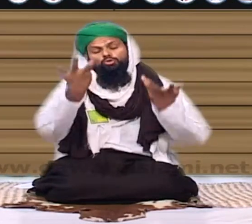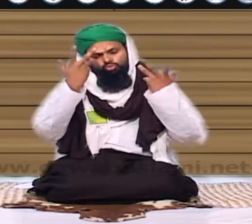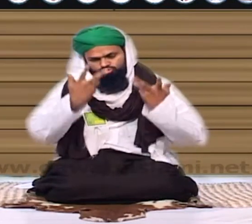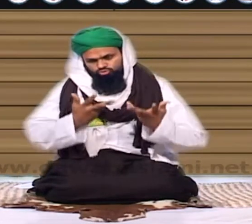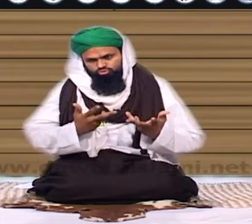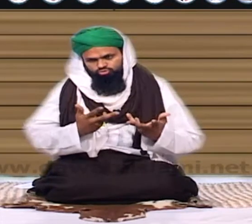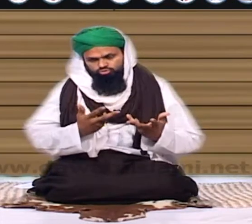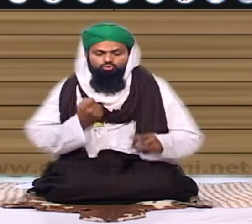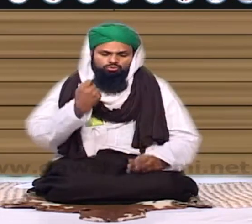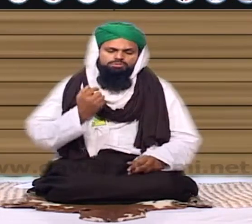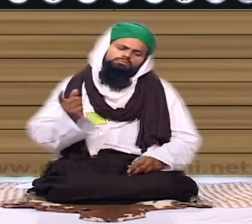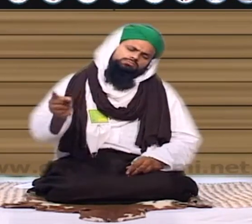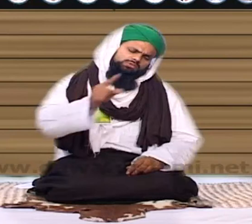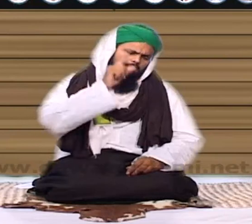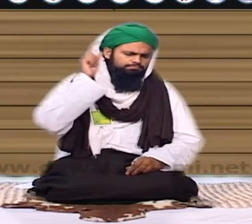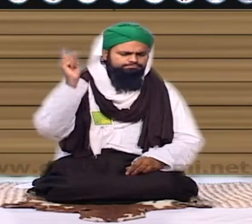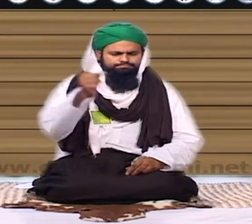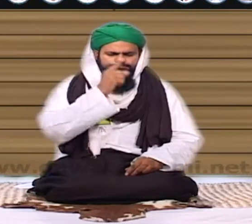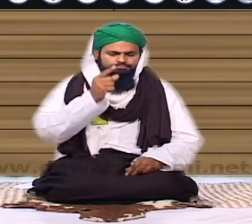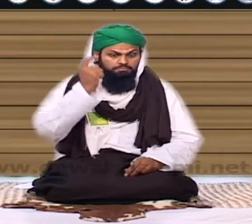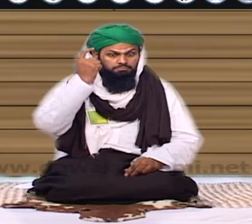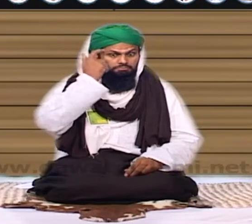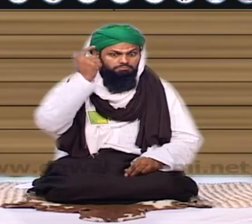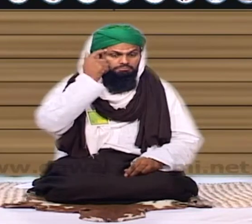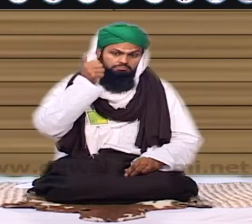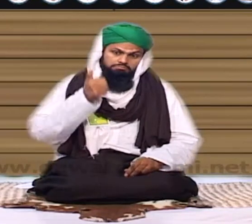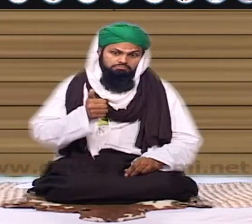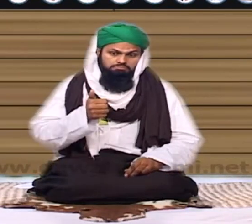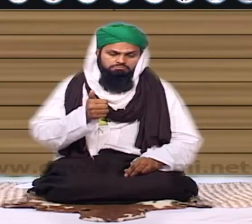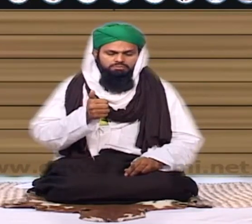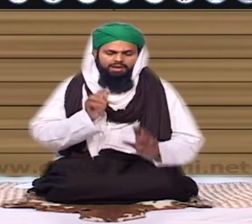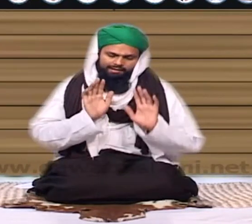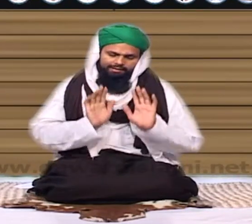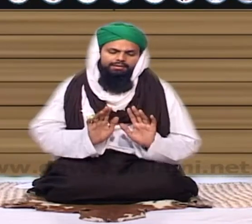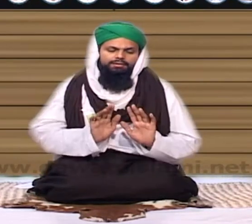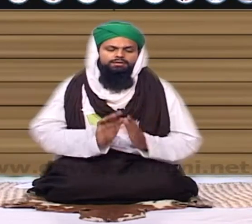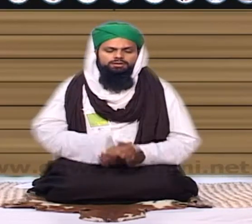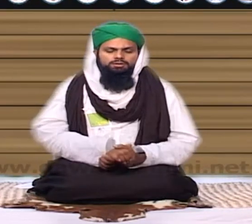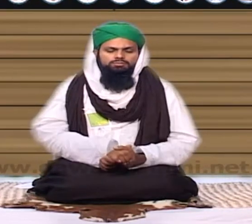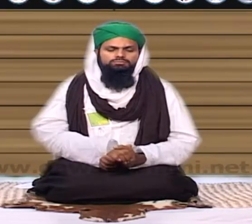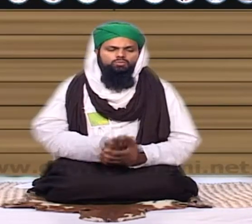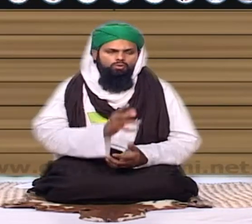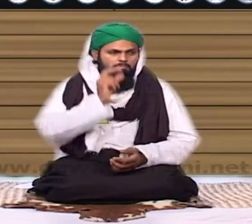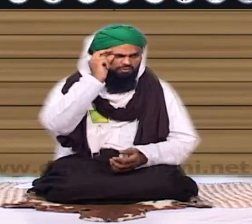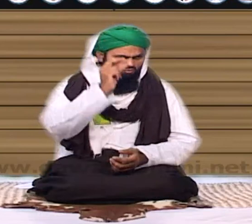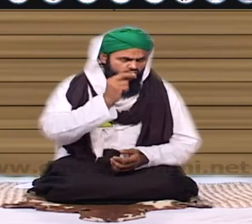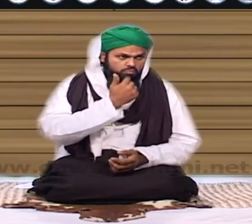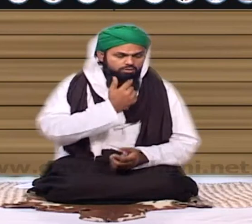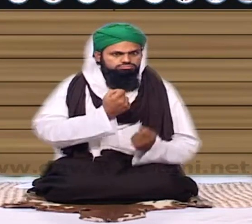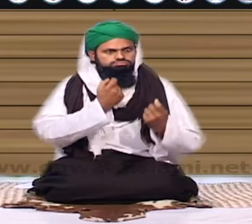کھام لے تو ہر ایک اپنے آپ کو ہشیار سمجھتا ہے کوئی بھی اپنے شان میں احمق اور بے وقوب سننے